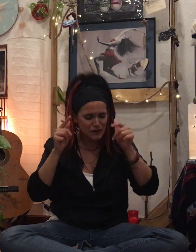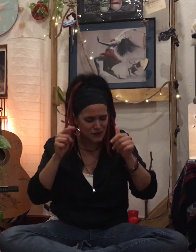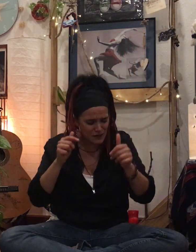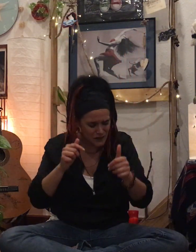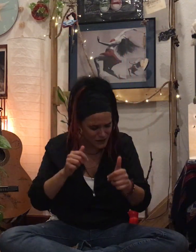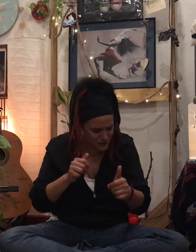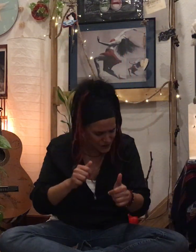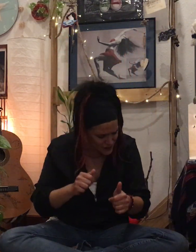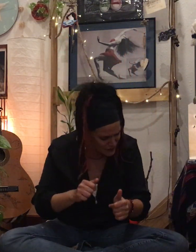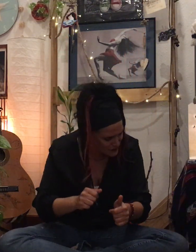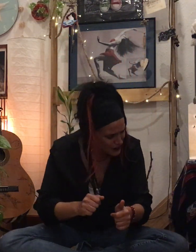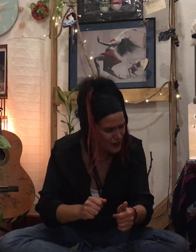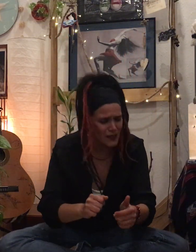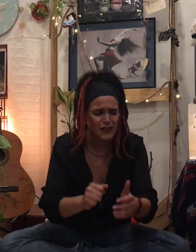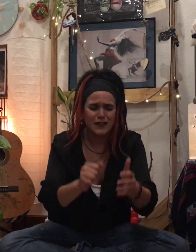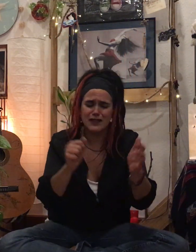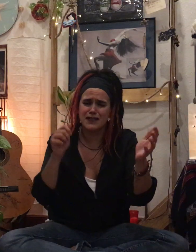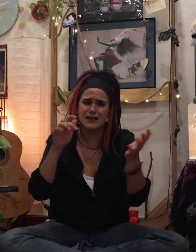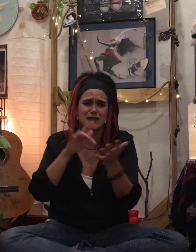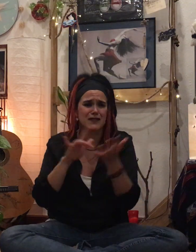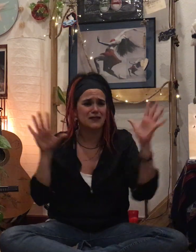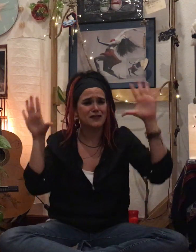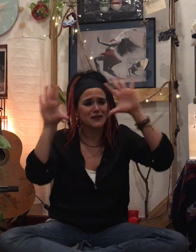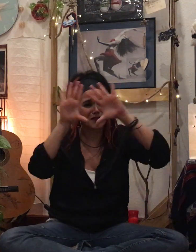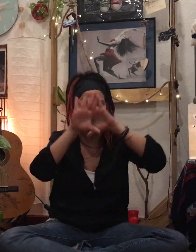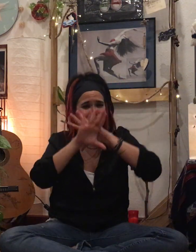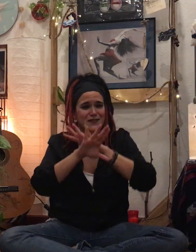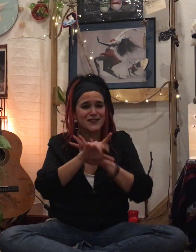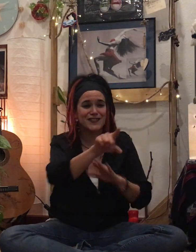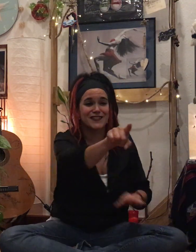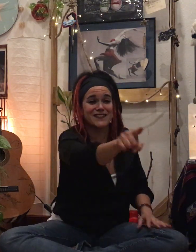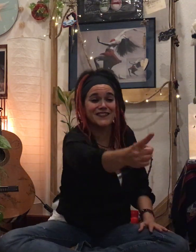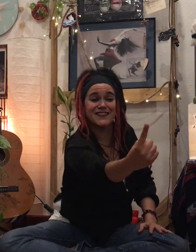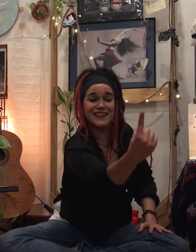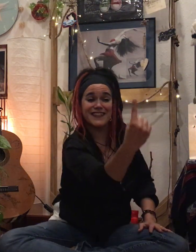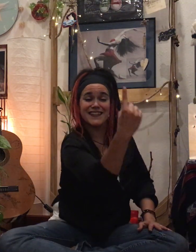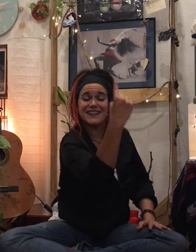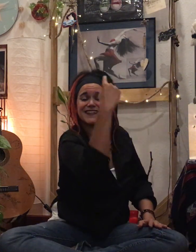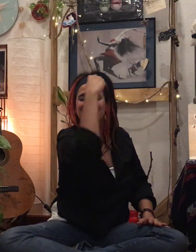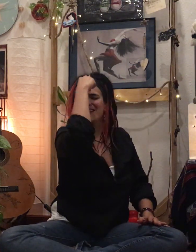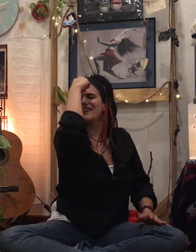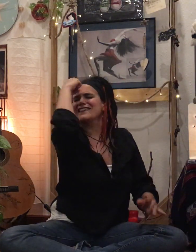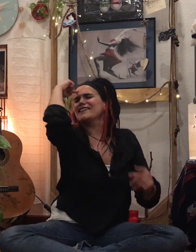Las noches te acercan Y enredas el aire